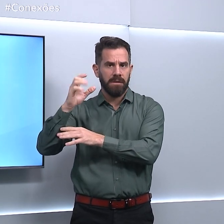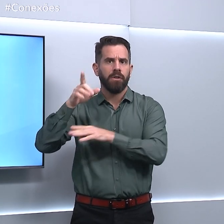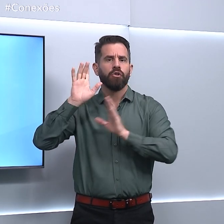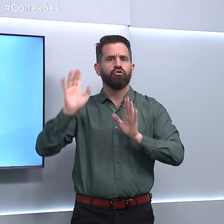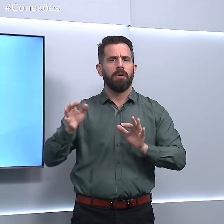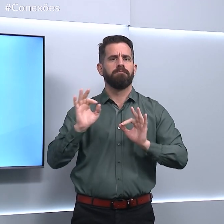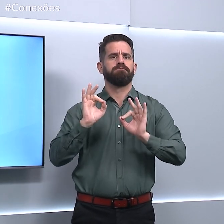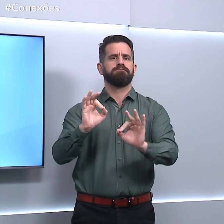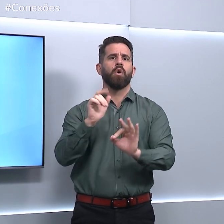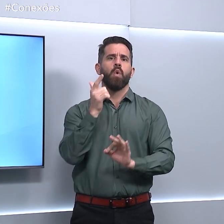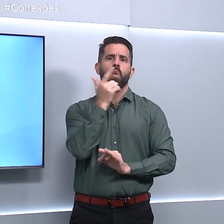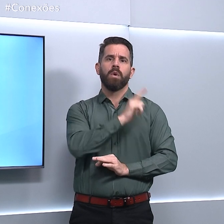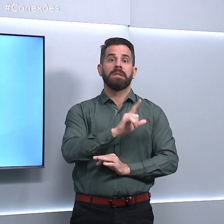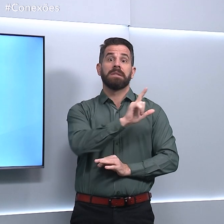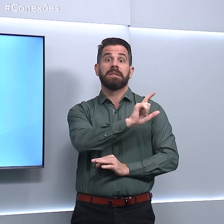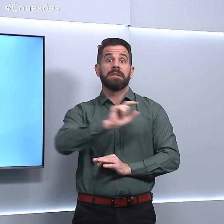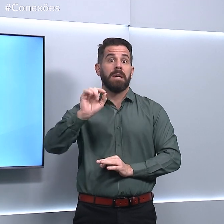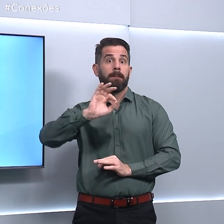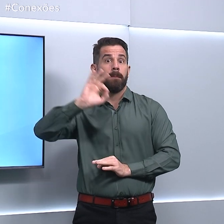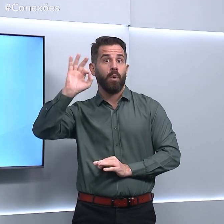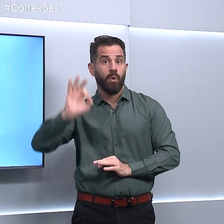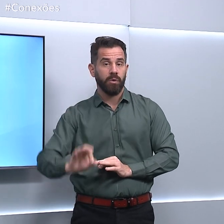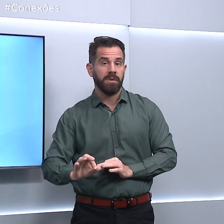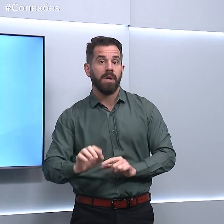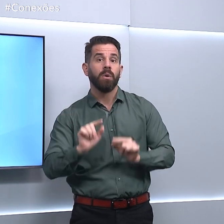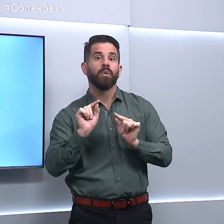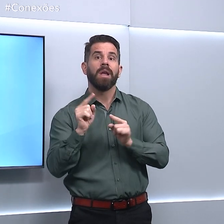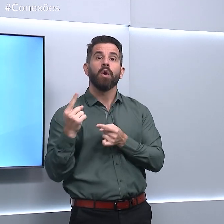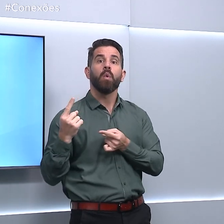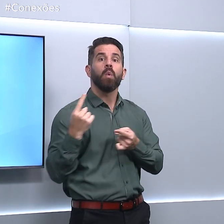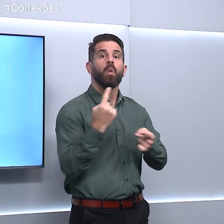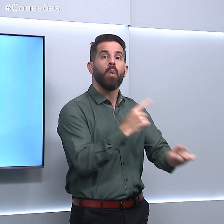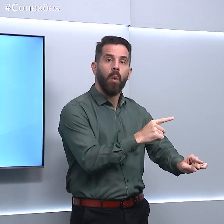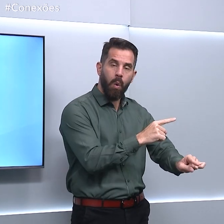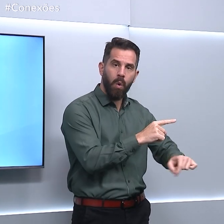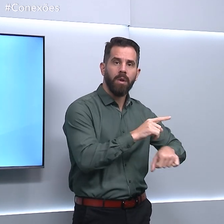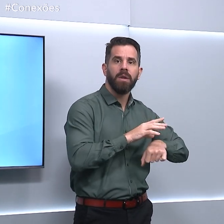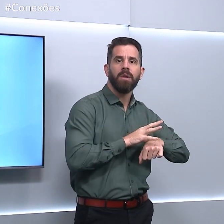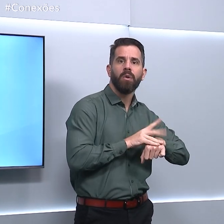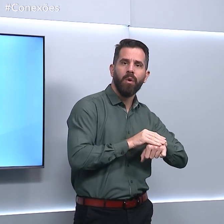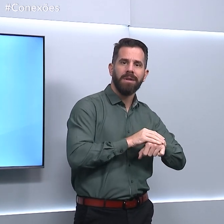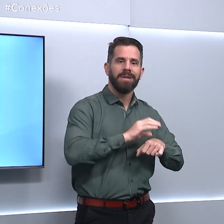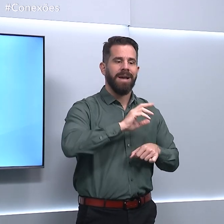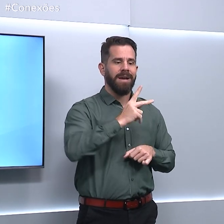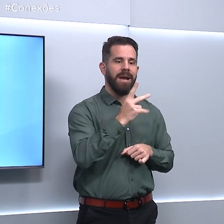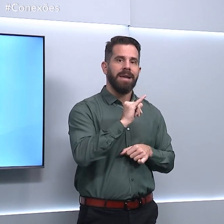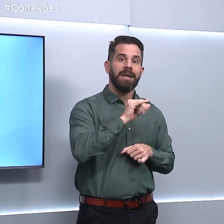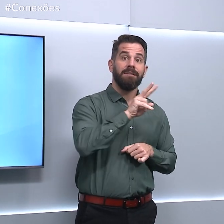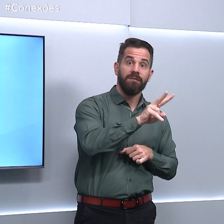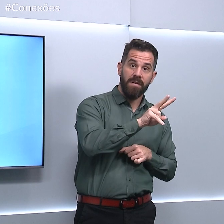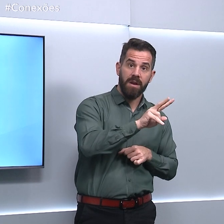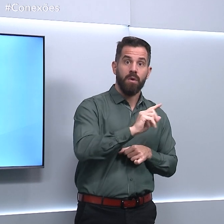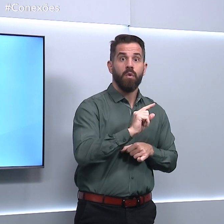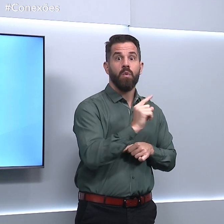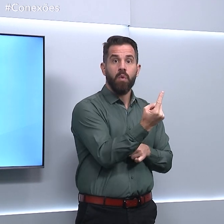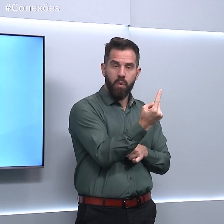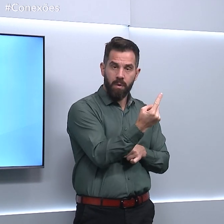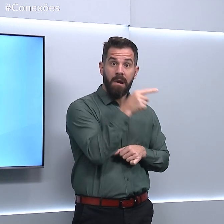prevenção da infecção pelo HIV-1, vírus responsável por quase todas as infecções de HIV no mundo.